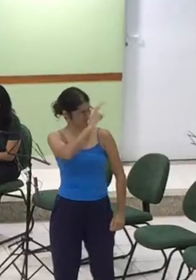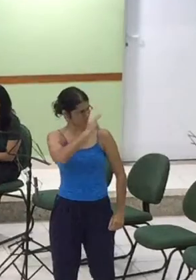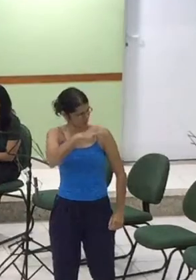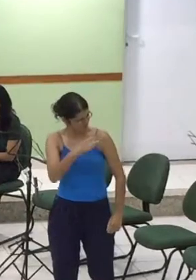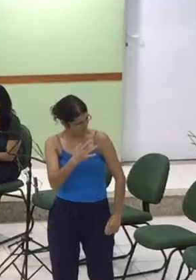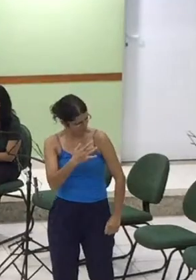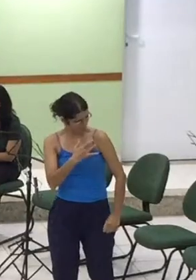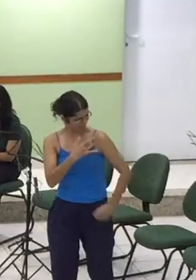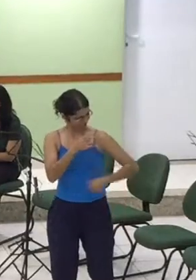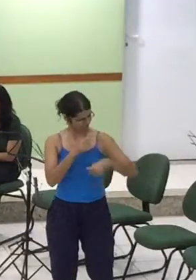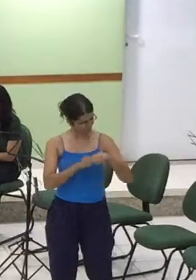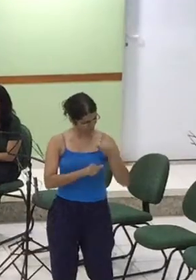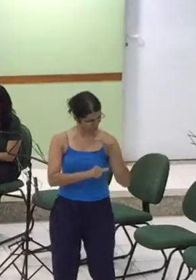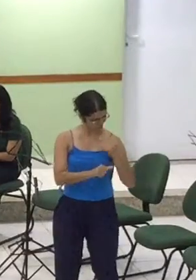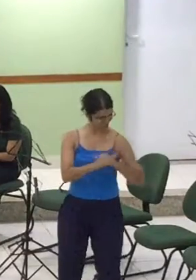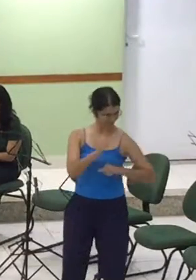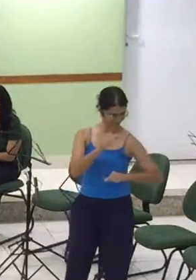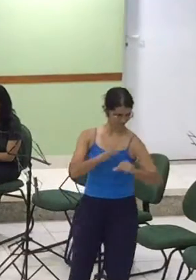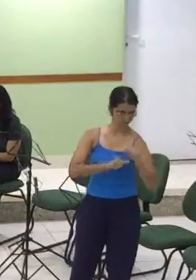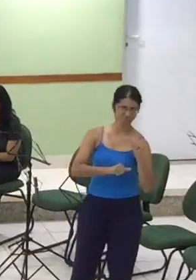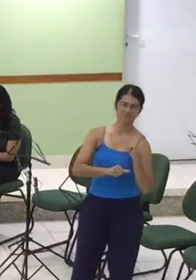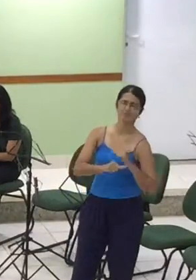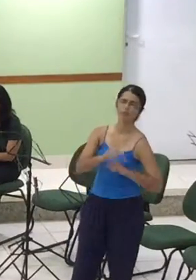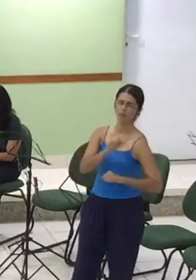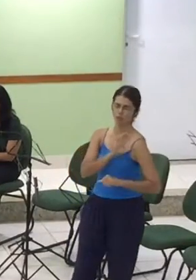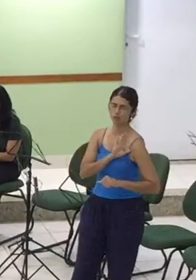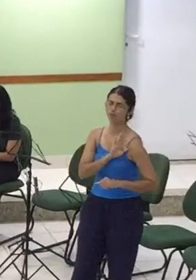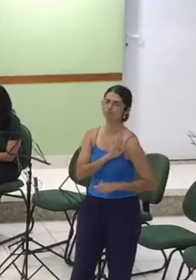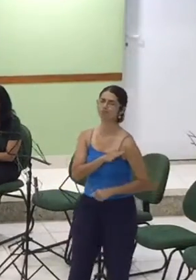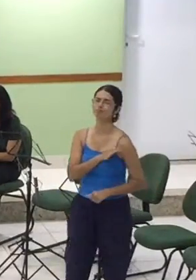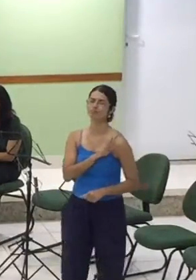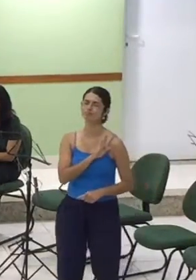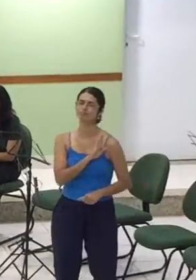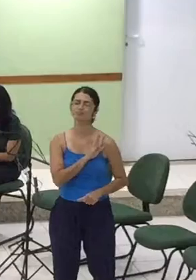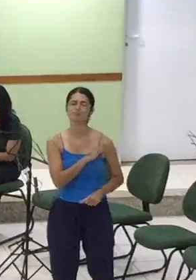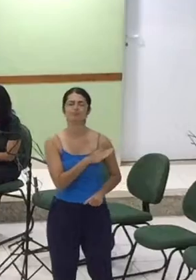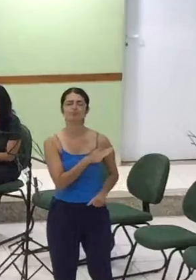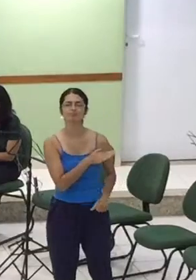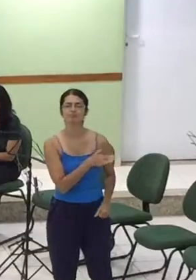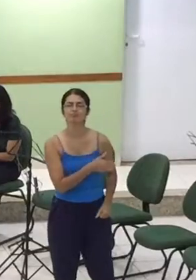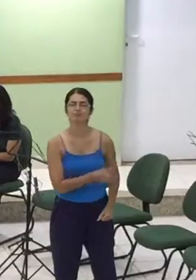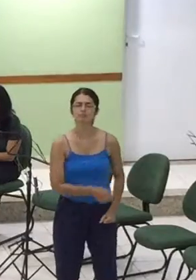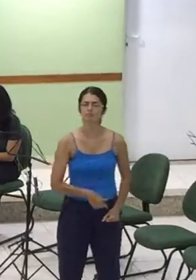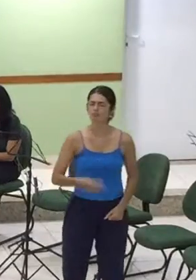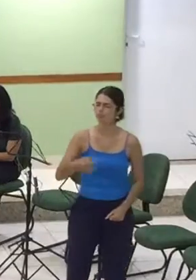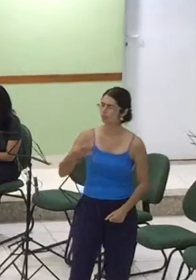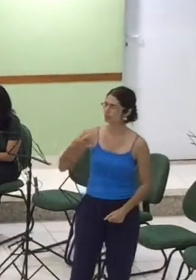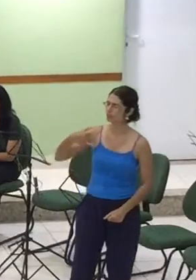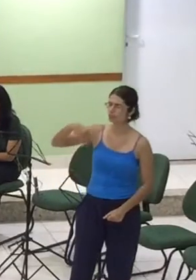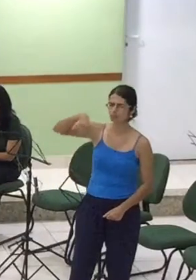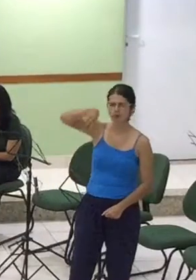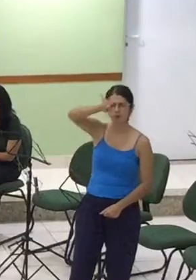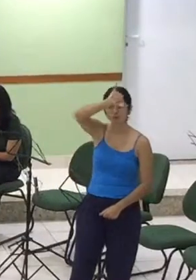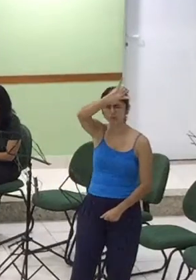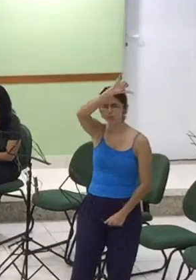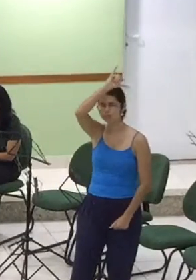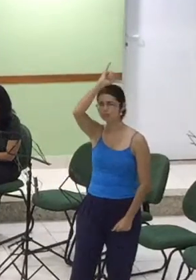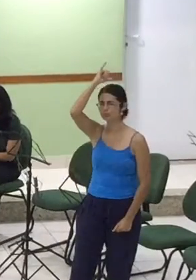Transformando os corações É a missão e o poder Teu